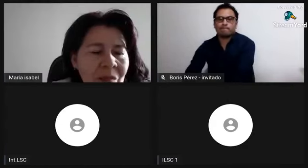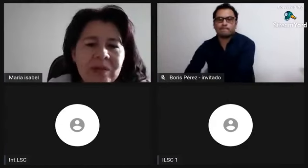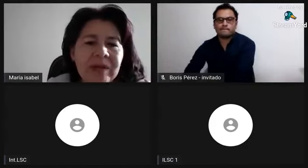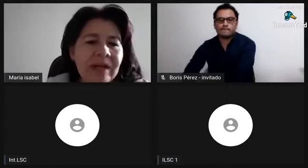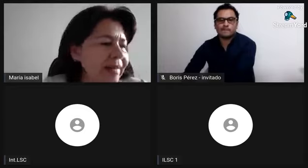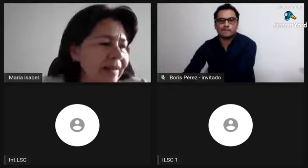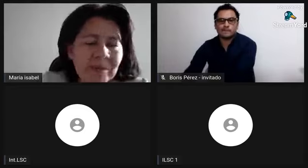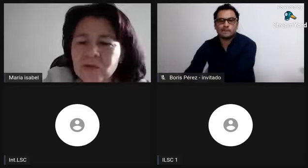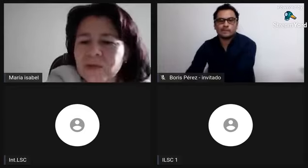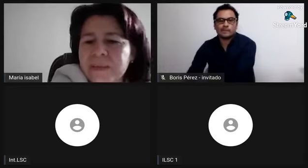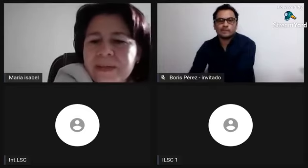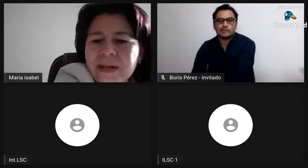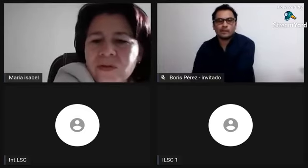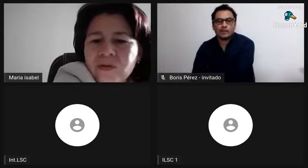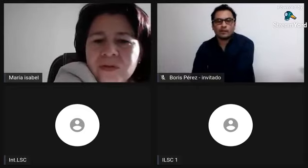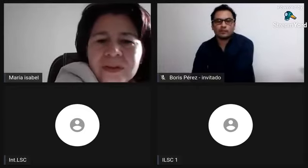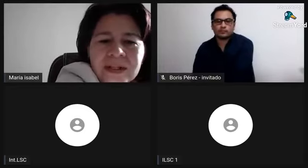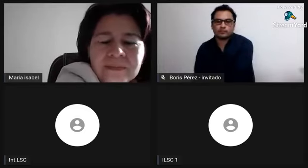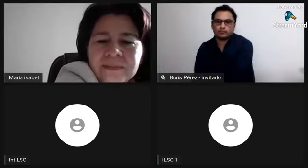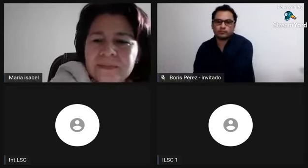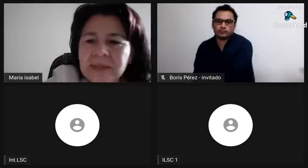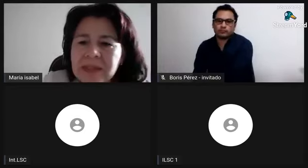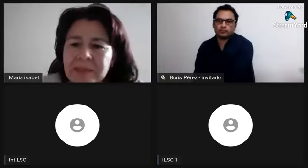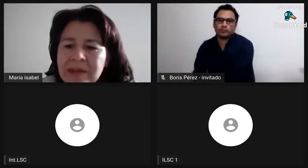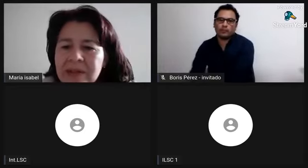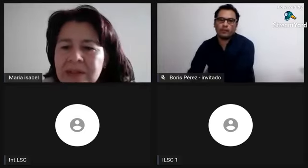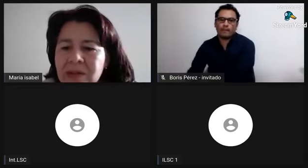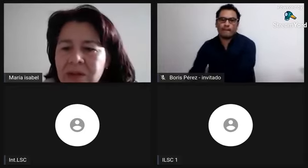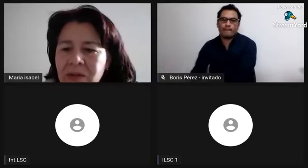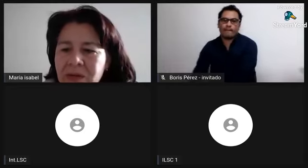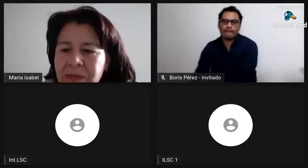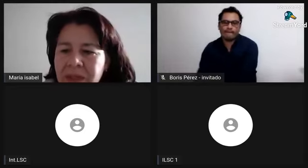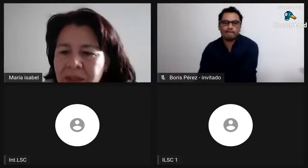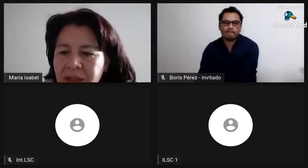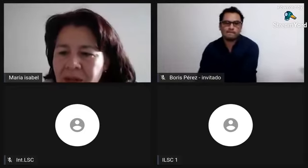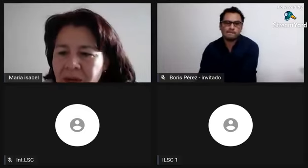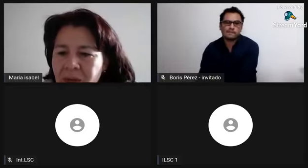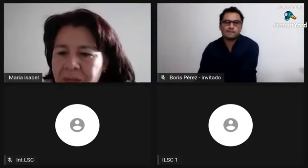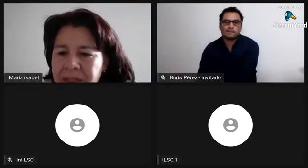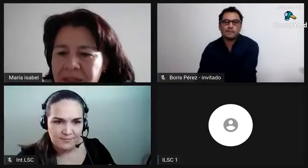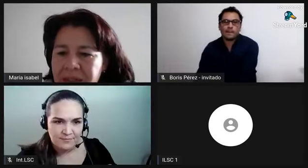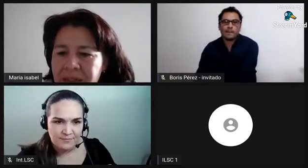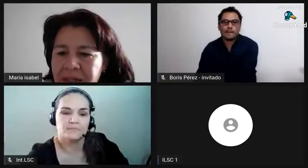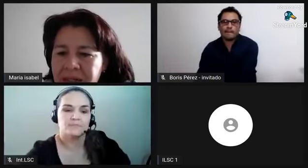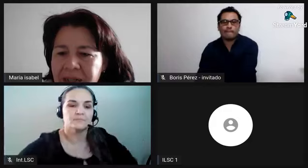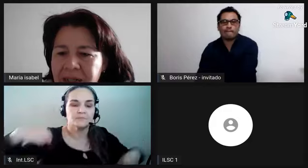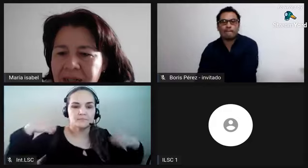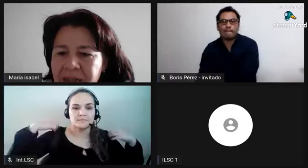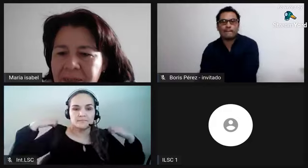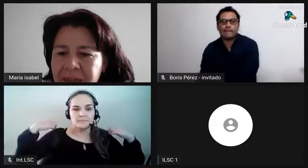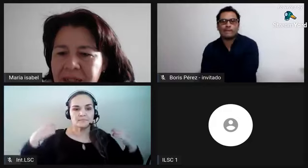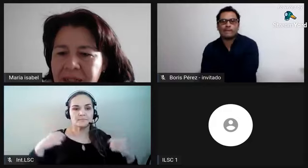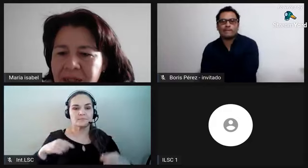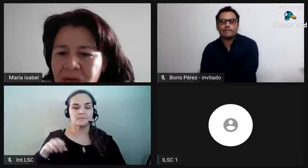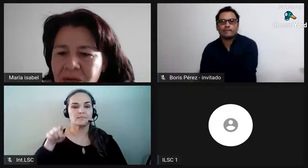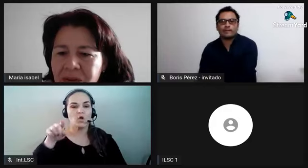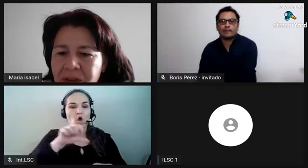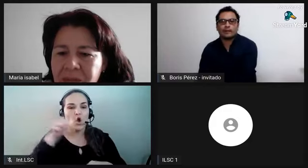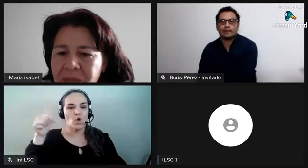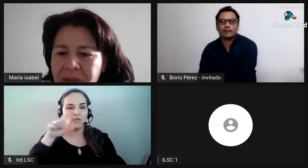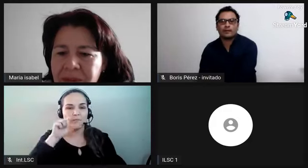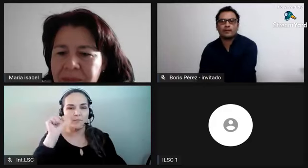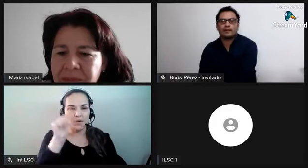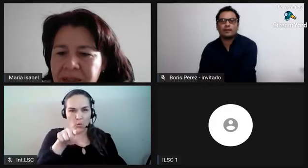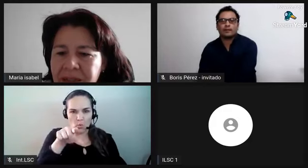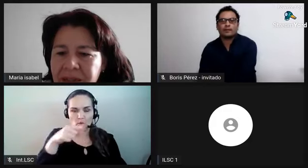Bueno, acá tenemos una pregunta. Bájame a ver si logro compartirla aquí para que todos